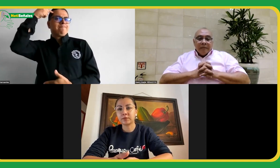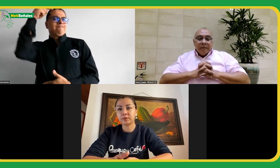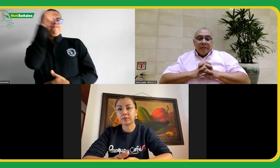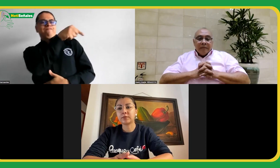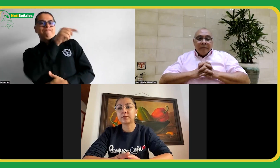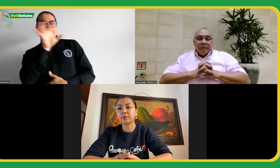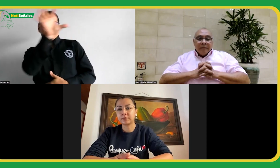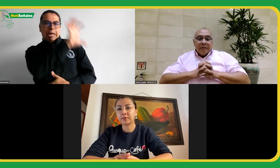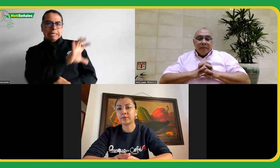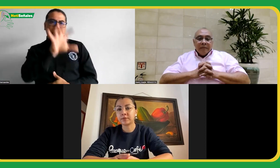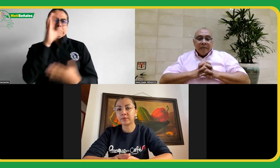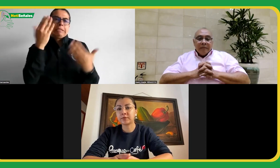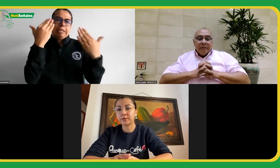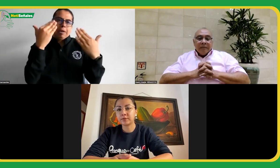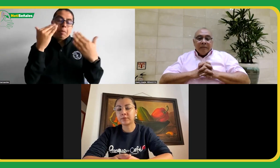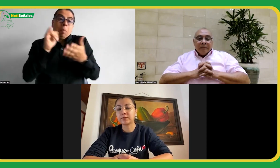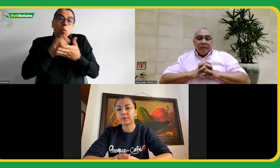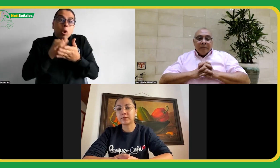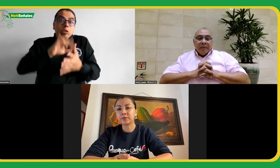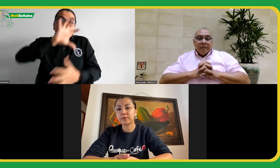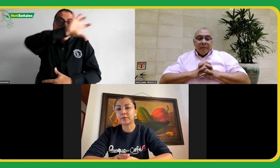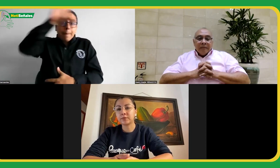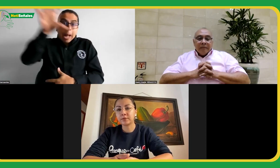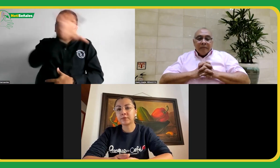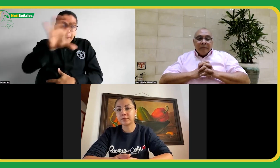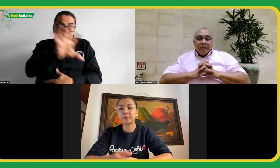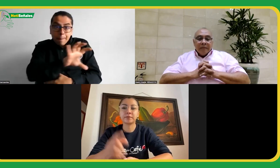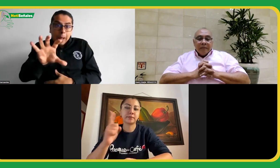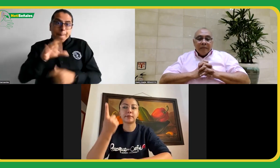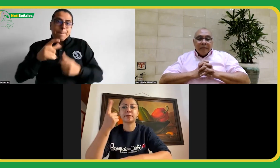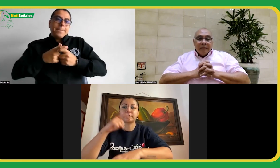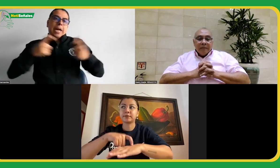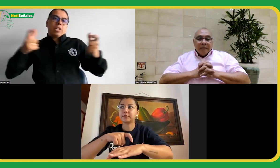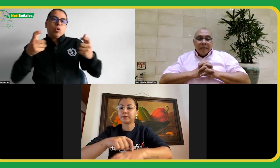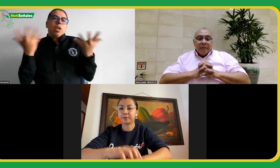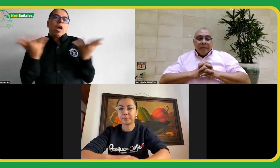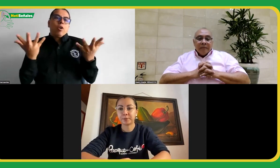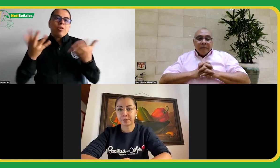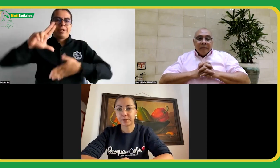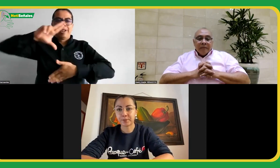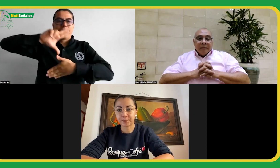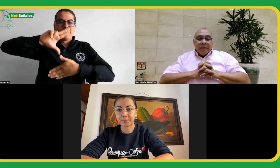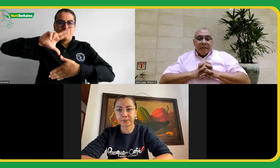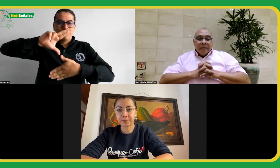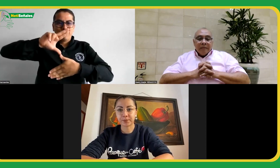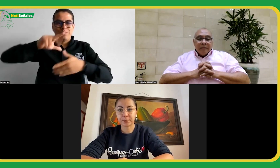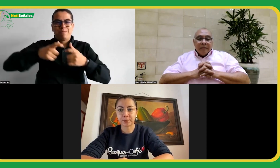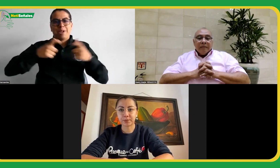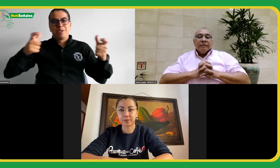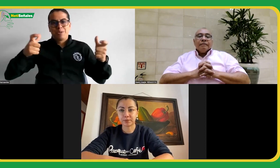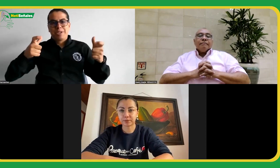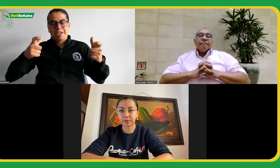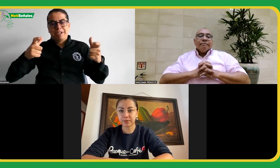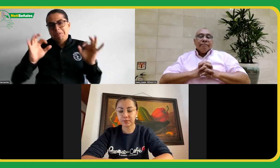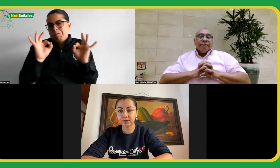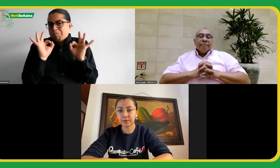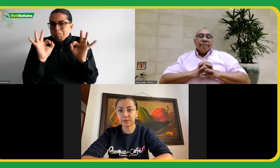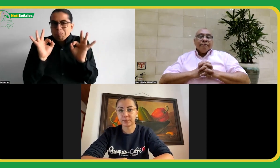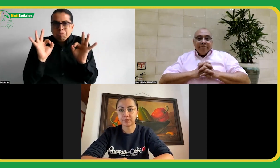agradecer a la WFD que pensó en estos países. Por eso la mayoría de los que estábamos en la sala de Zoom éramos países latinoamericanos, pero fue